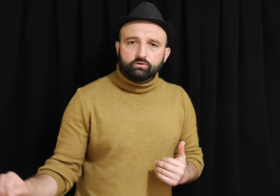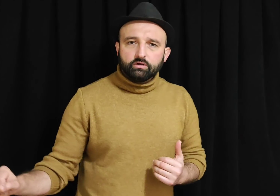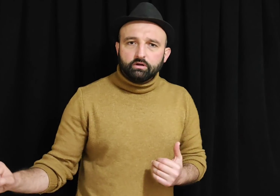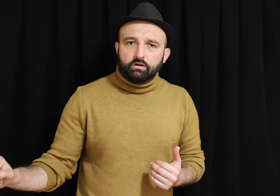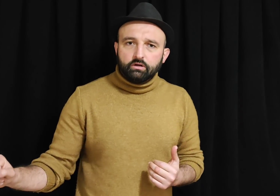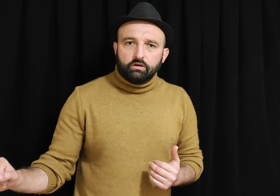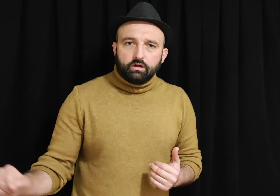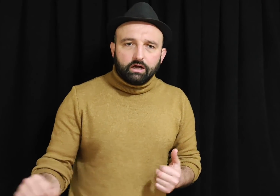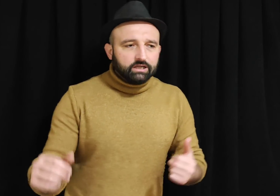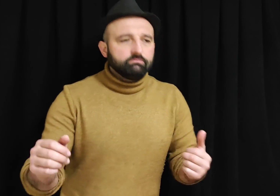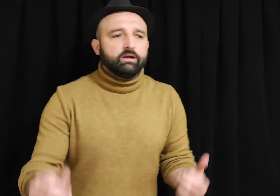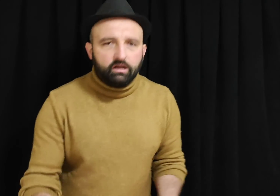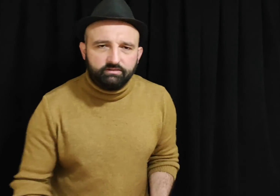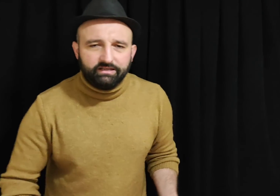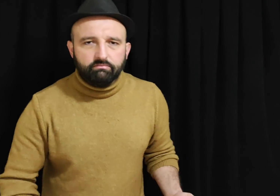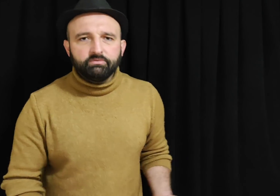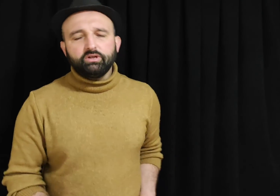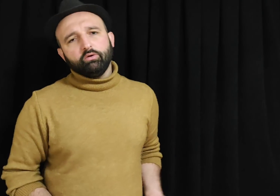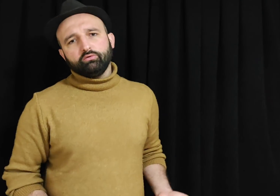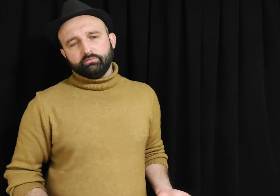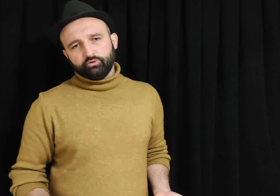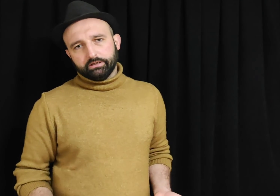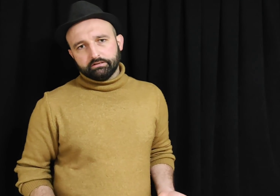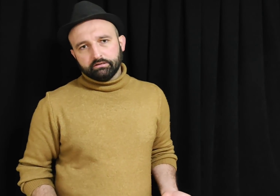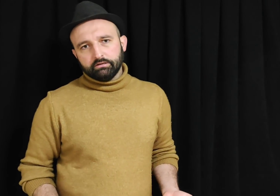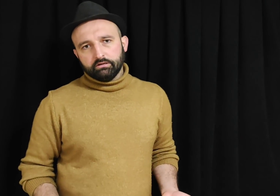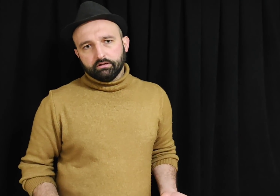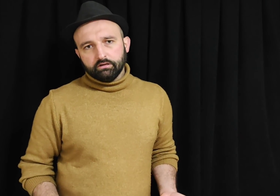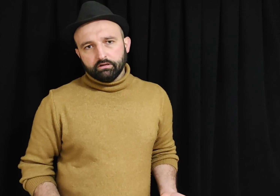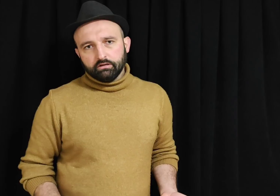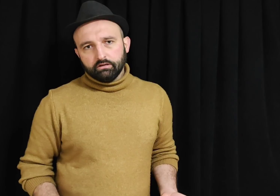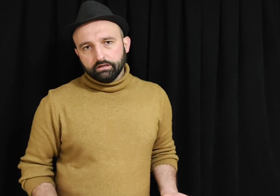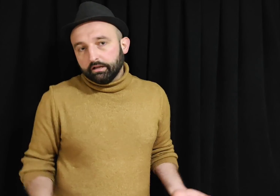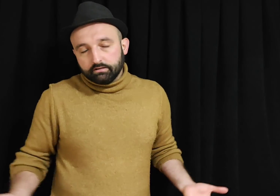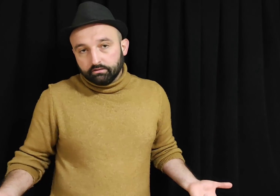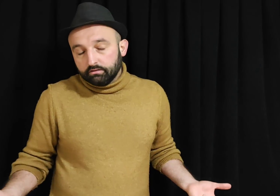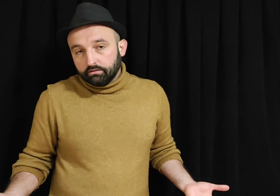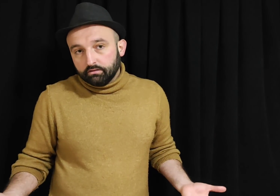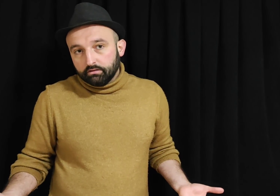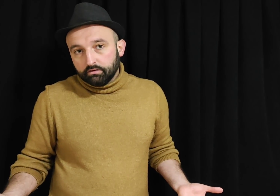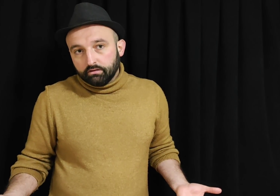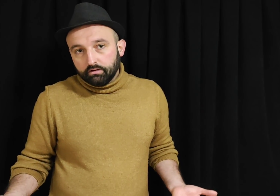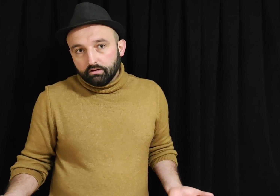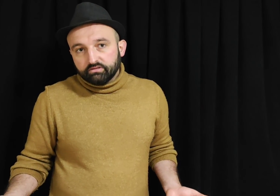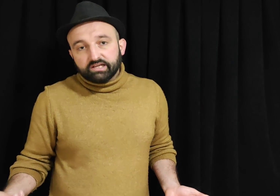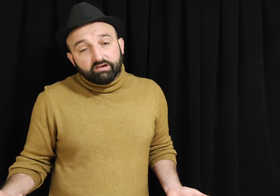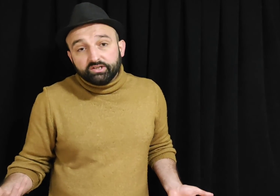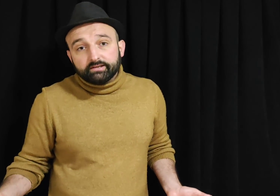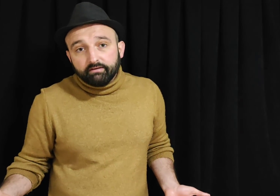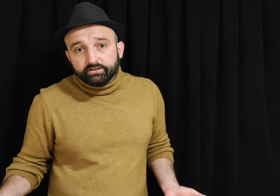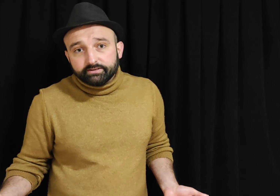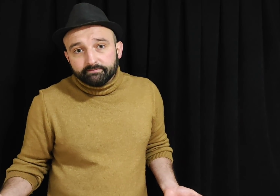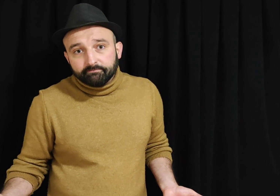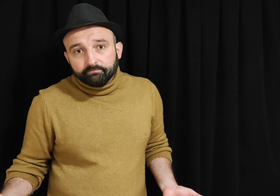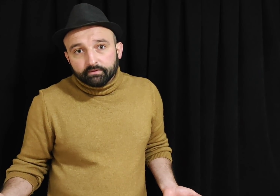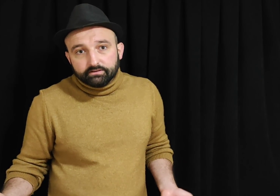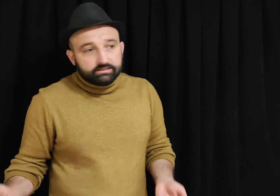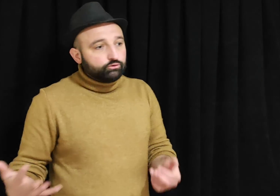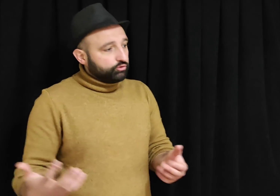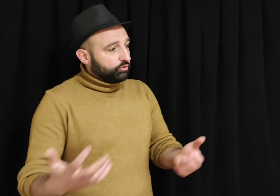Adamlar hadım etmemişler, öldürmüşler. Yani. Savaş savaş. Size çocuk